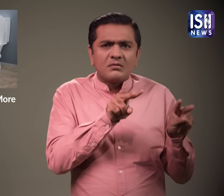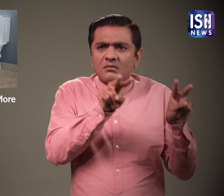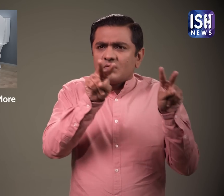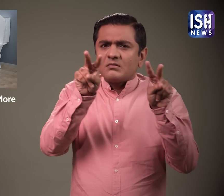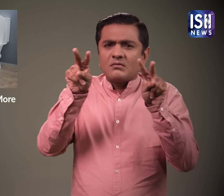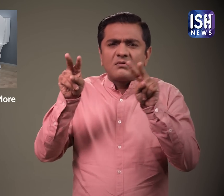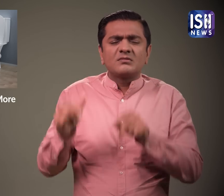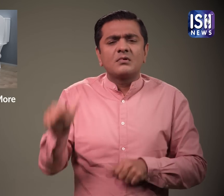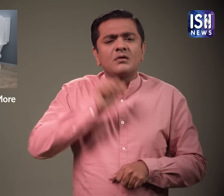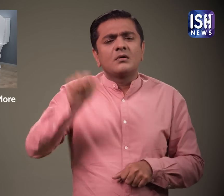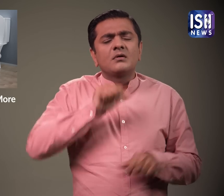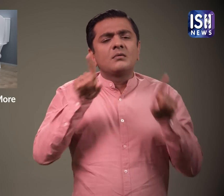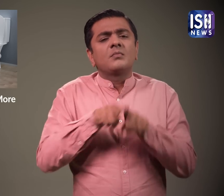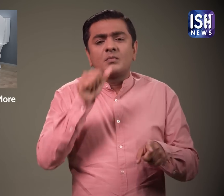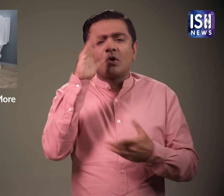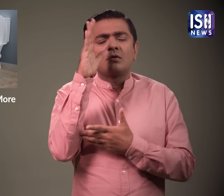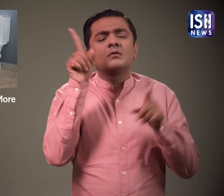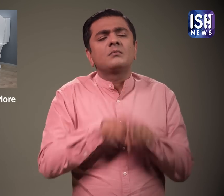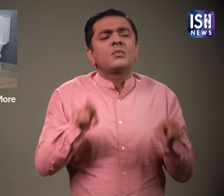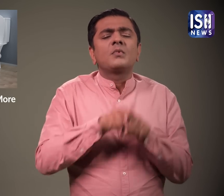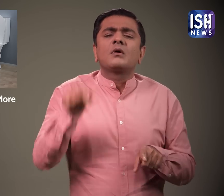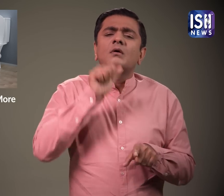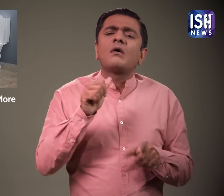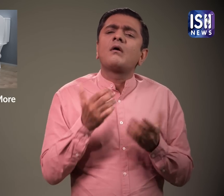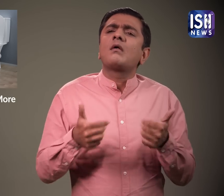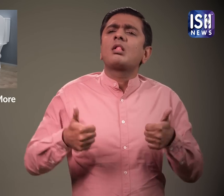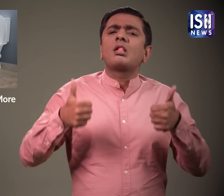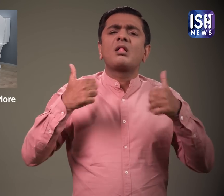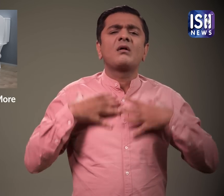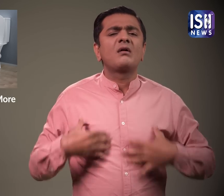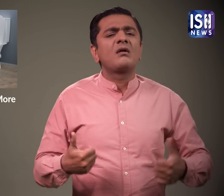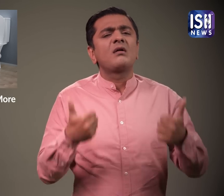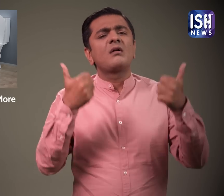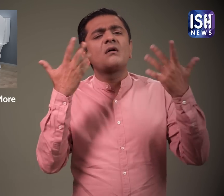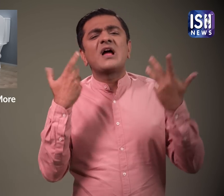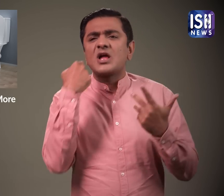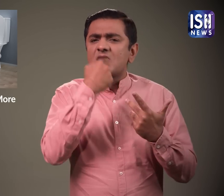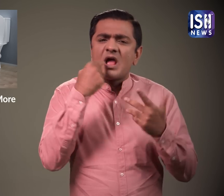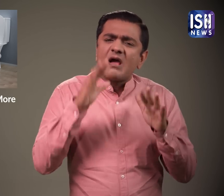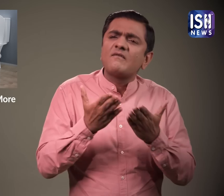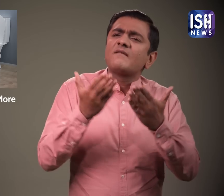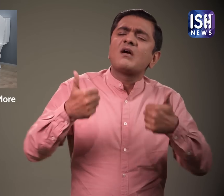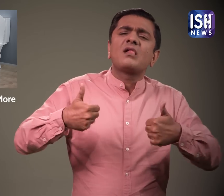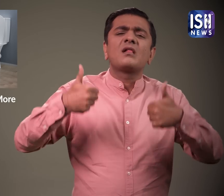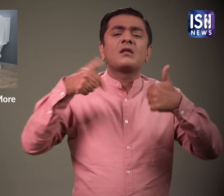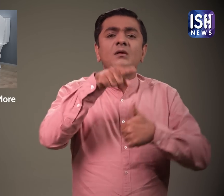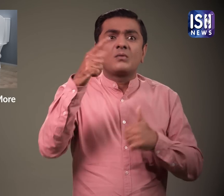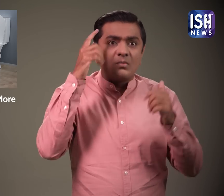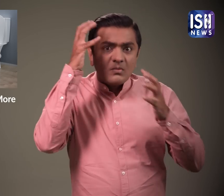पानी की बोतलों से पानी पीने के बाद कभी कोई बिमार नहीं पड़ा मूँ में भी बैक्टिया होते हैं,